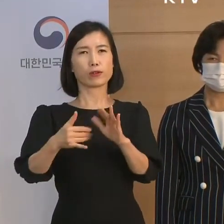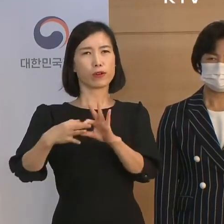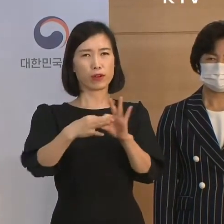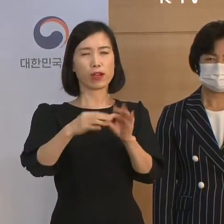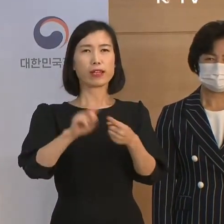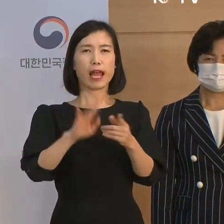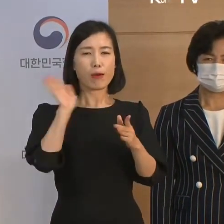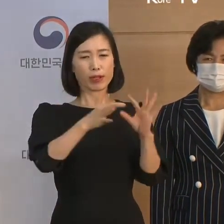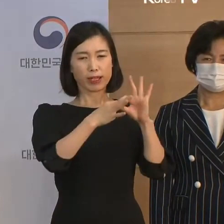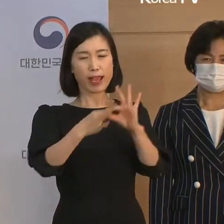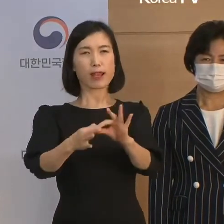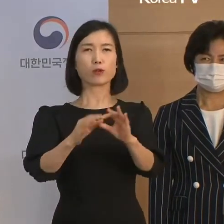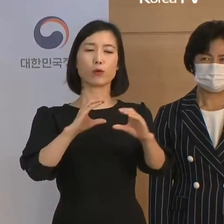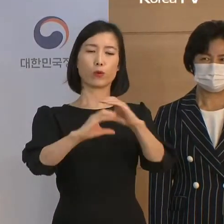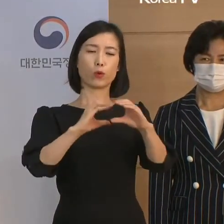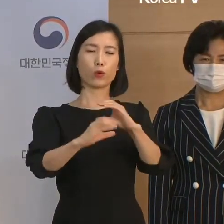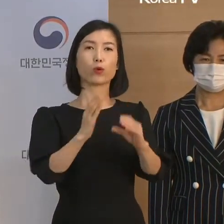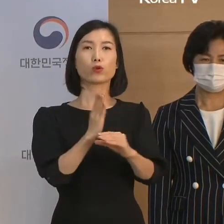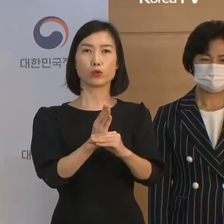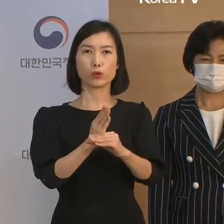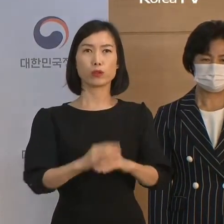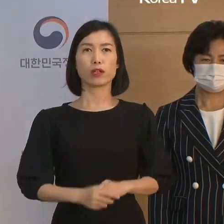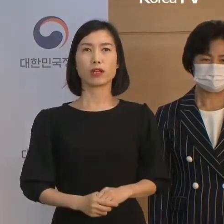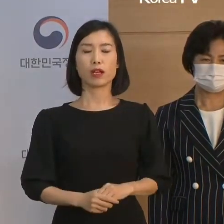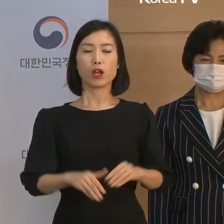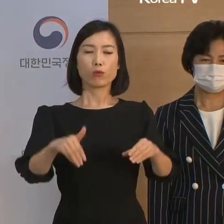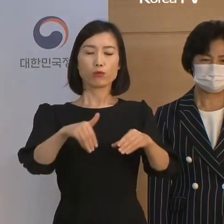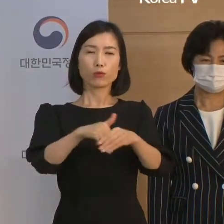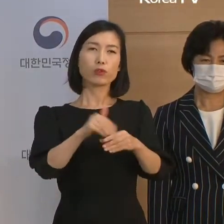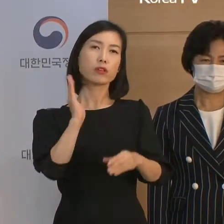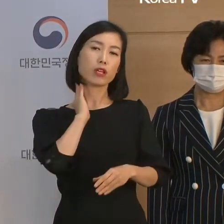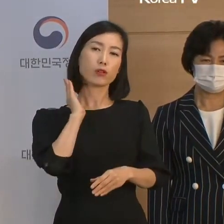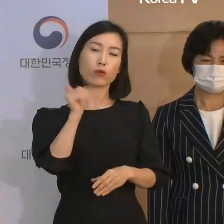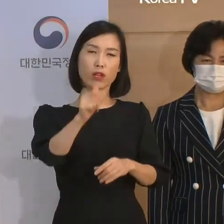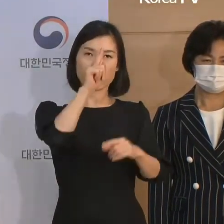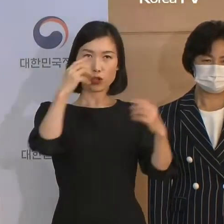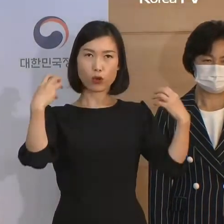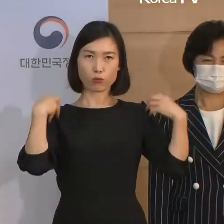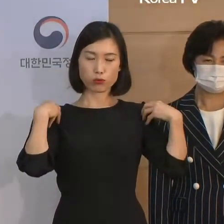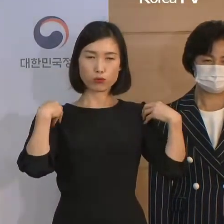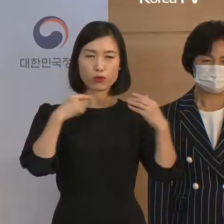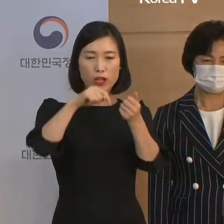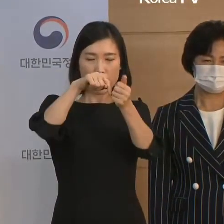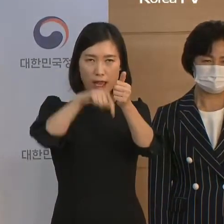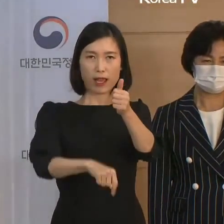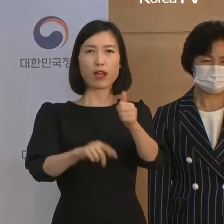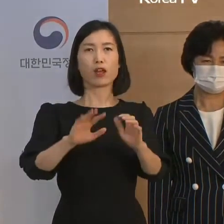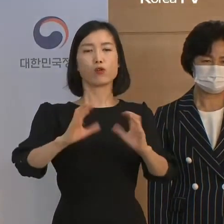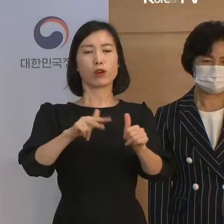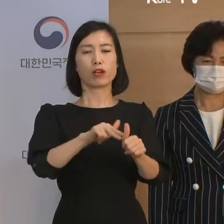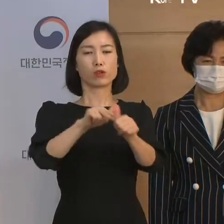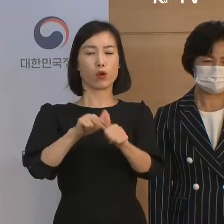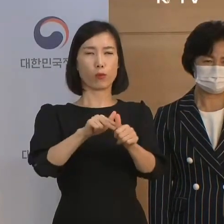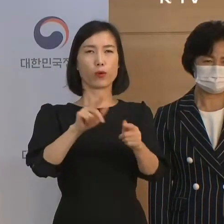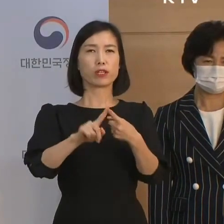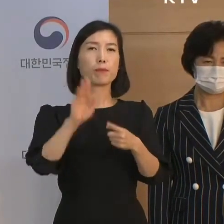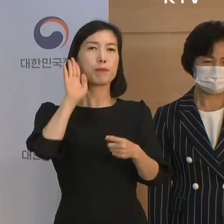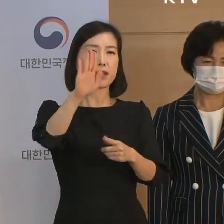소통하고 있습니다. 문재인 정부, 국가정보원은 미래로 가겠습니다.